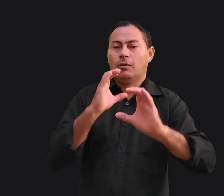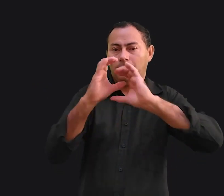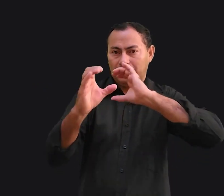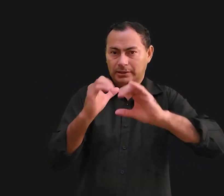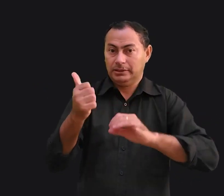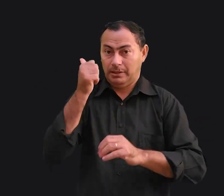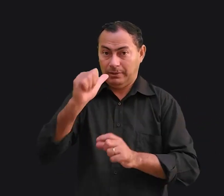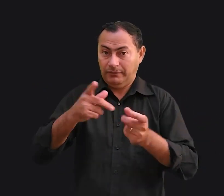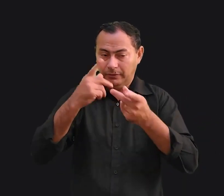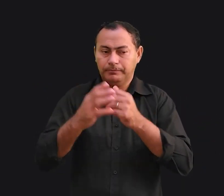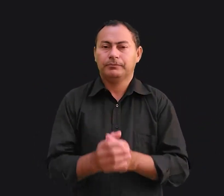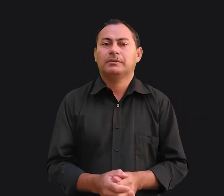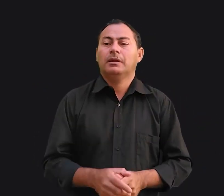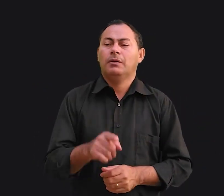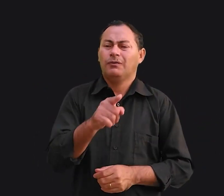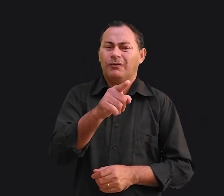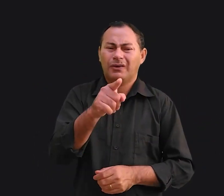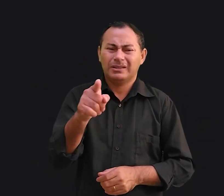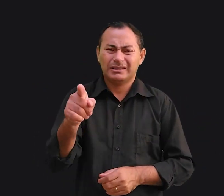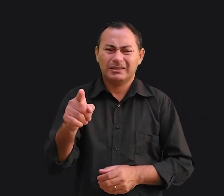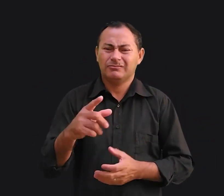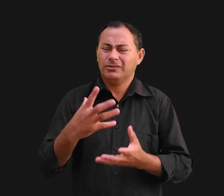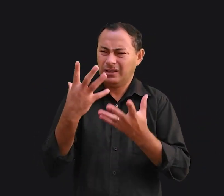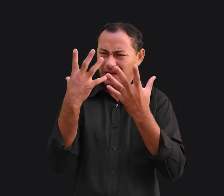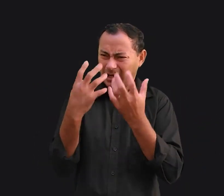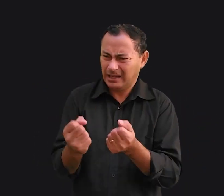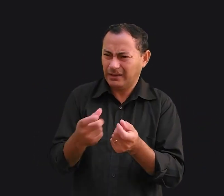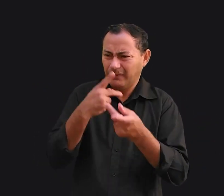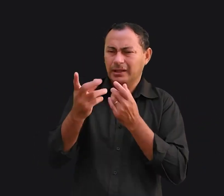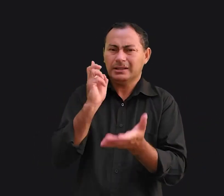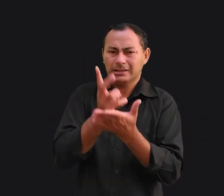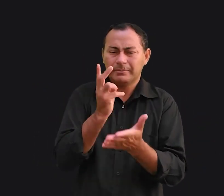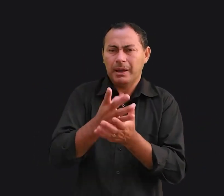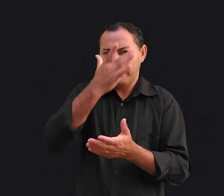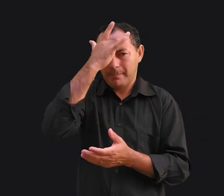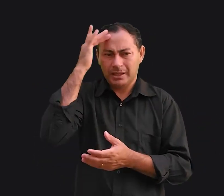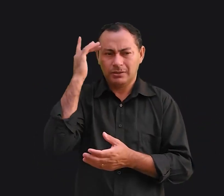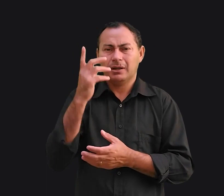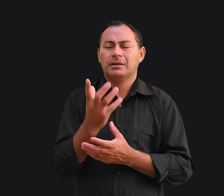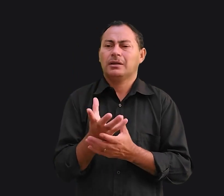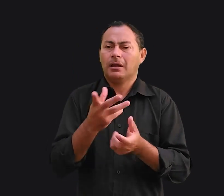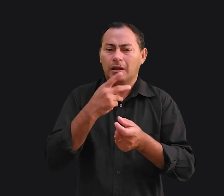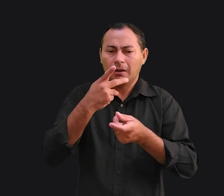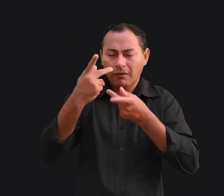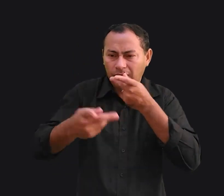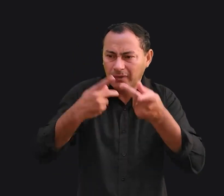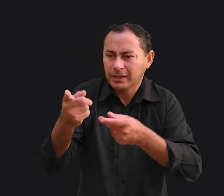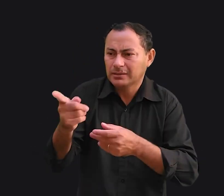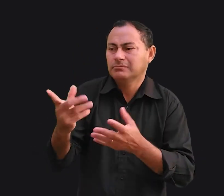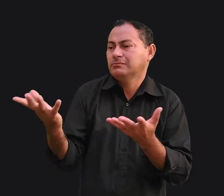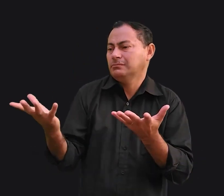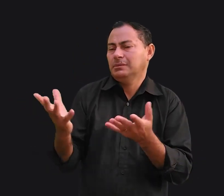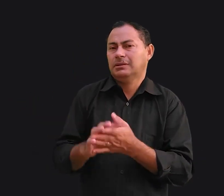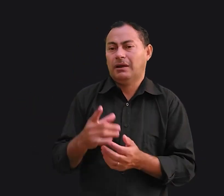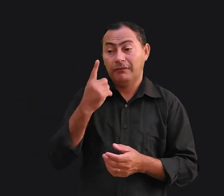comunicação. Você não se cansa de ser sempre a pessoa que puxa, conversa, está vendo?